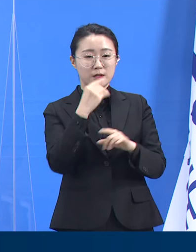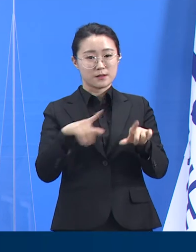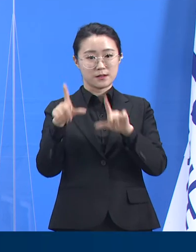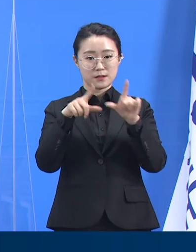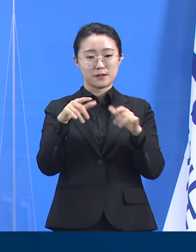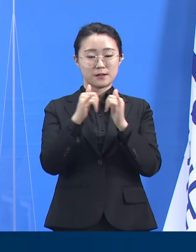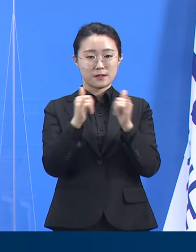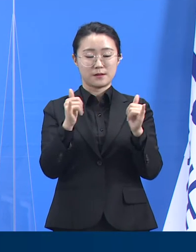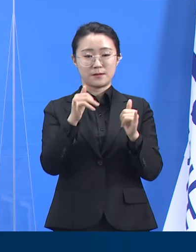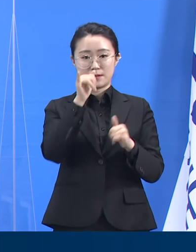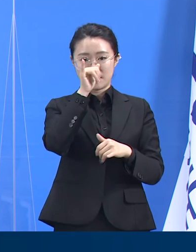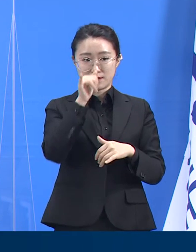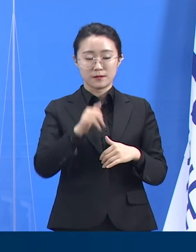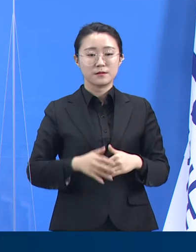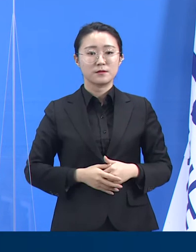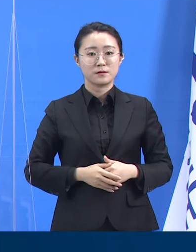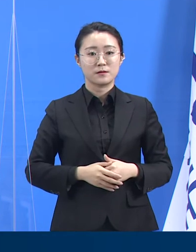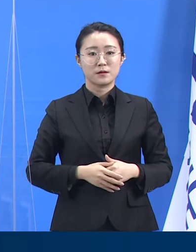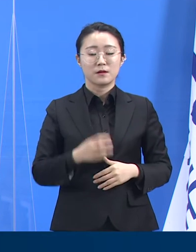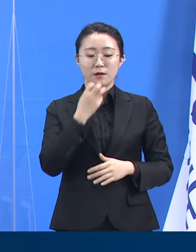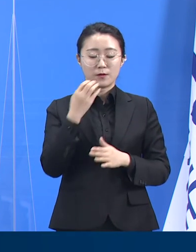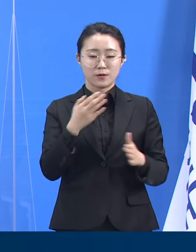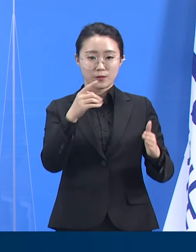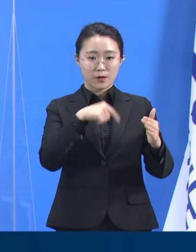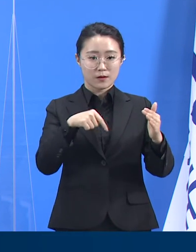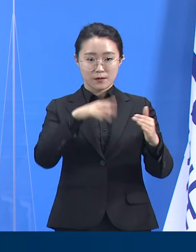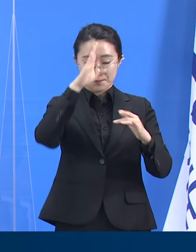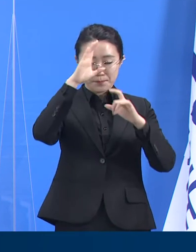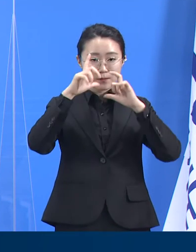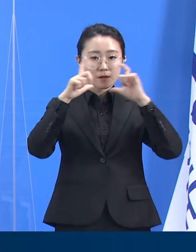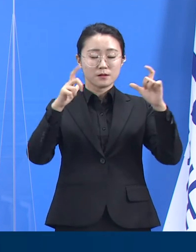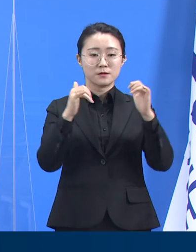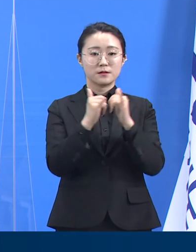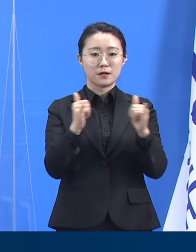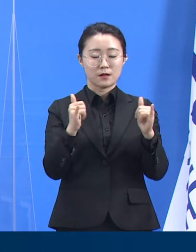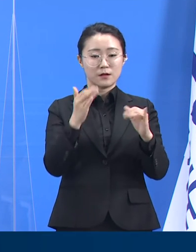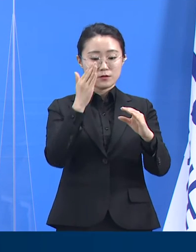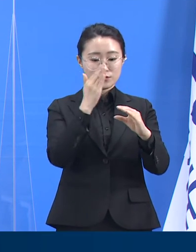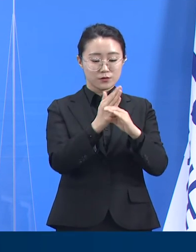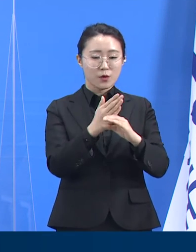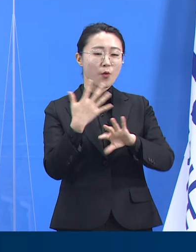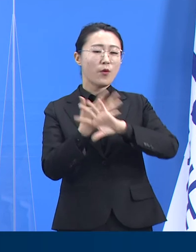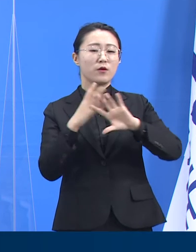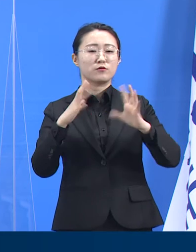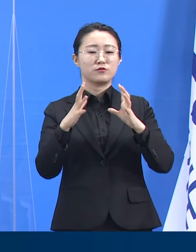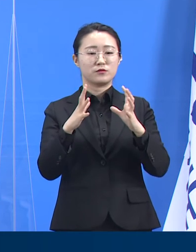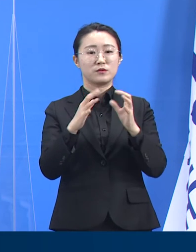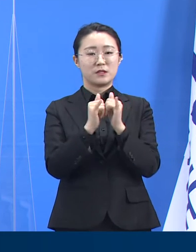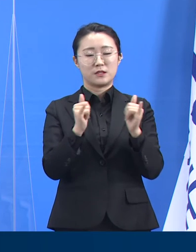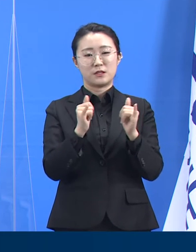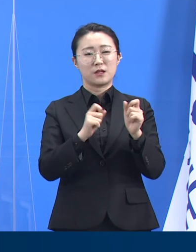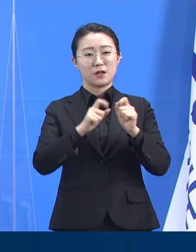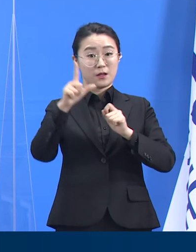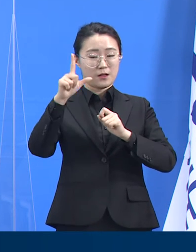최근 경기도의 확진자 중 외국인 비율이 높다는 것이 잘 알려져 있습니다.